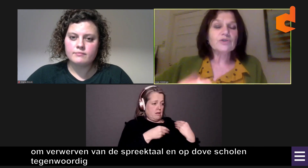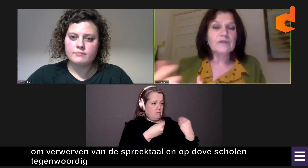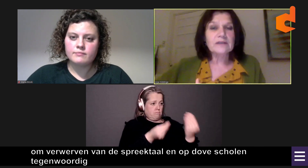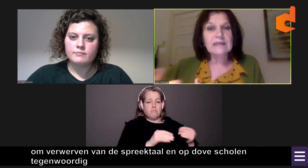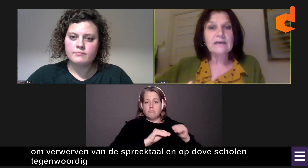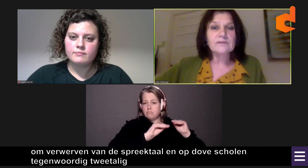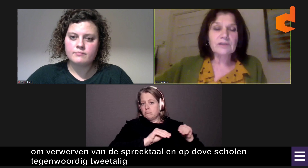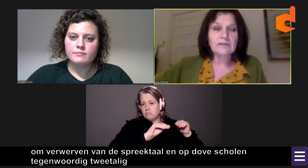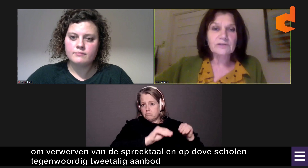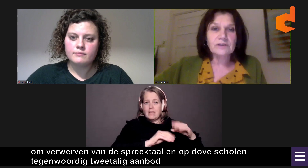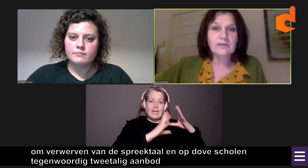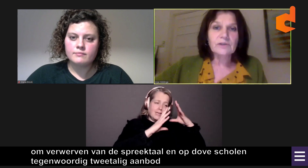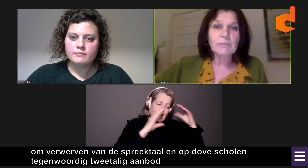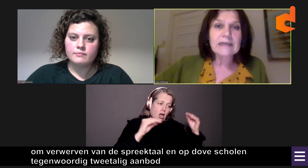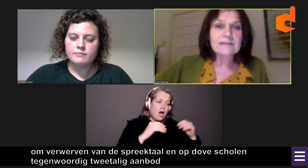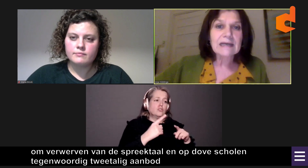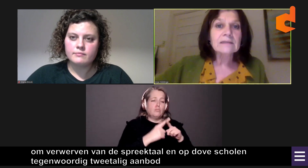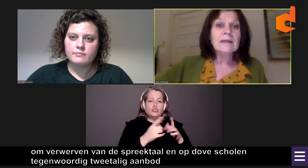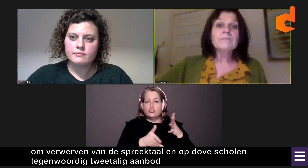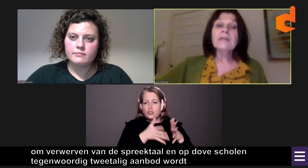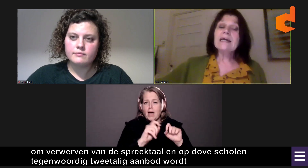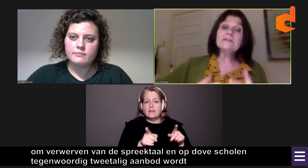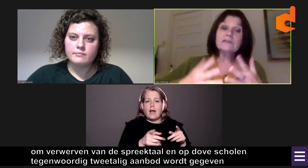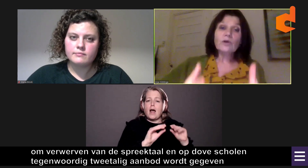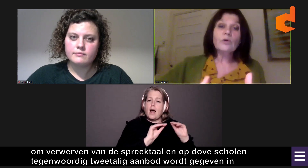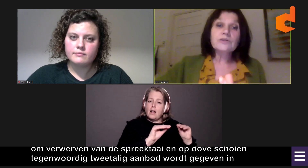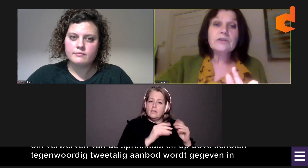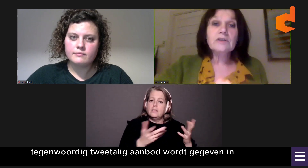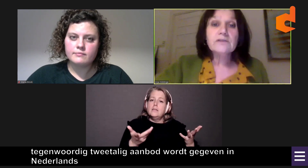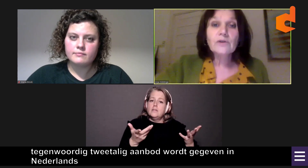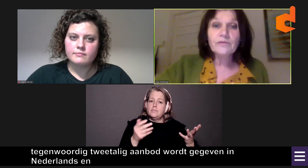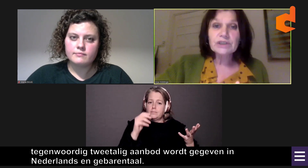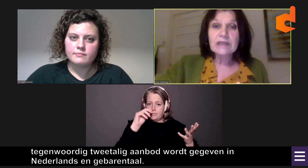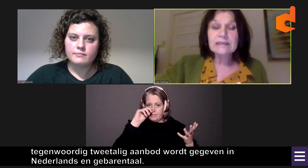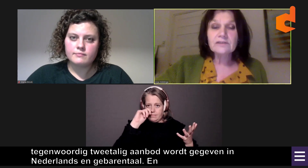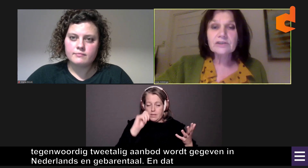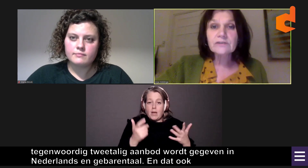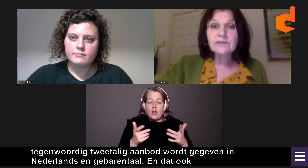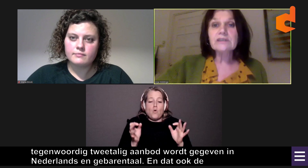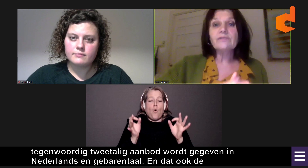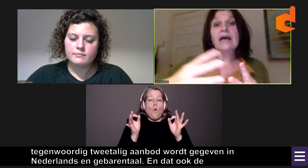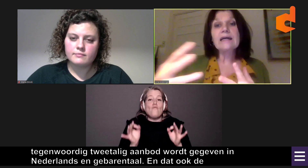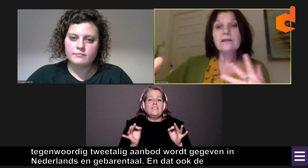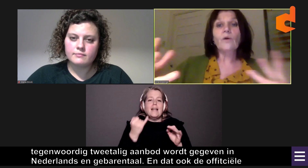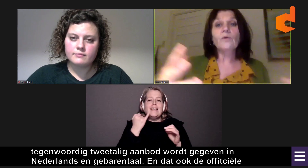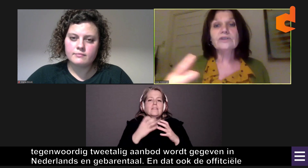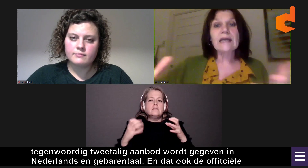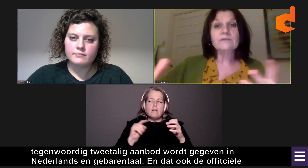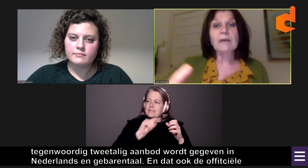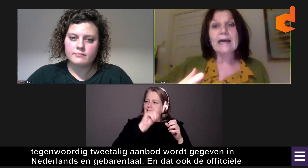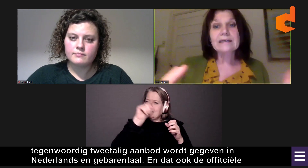gegeven... zowel Nederlands als gebarentaal. En dat ook de officiële instanties vaak